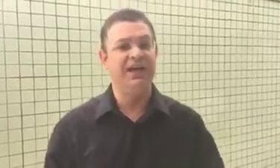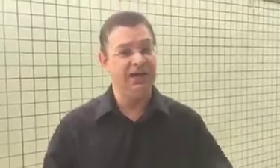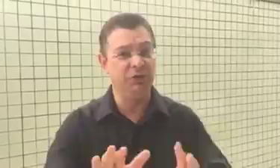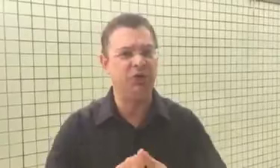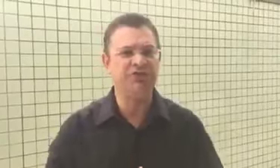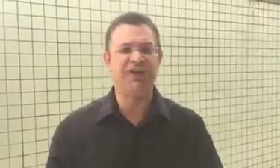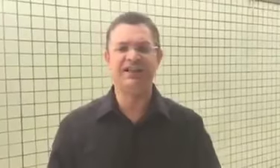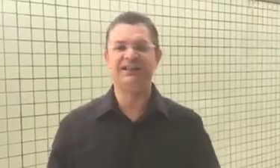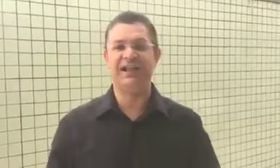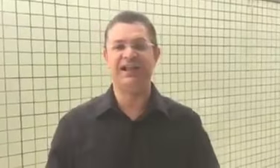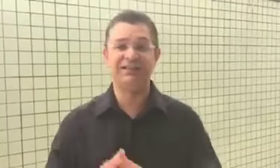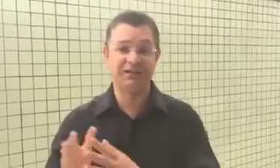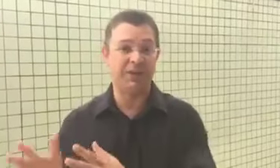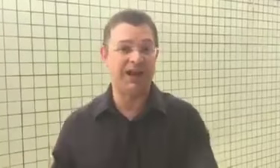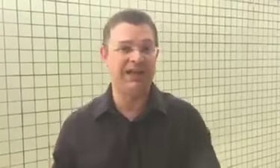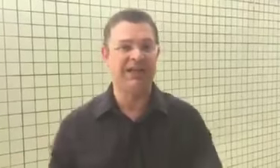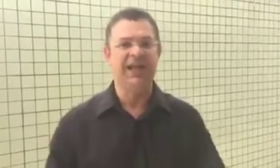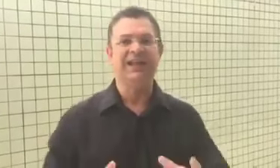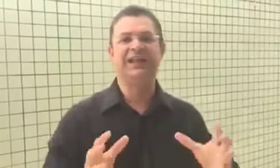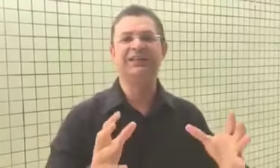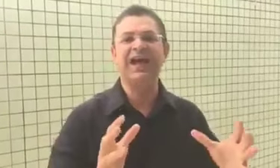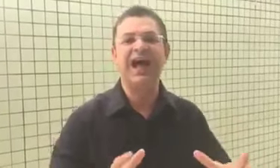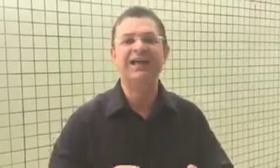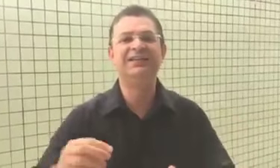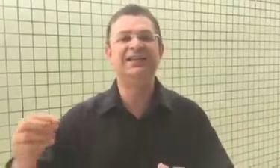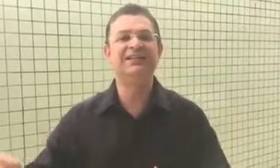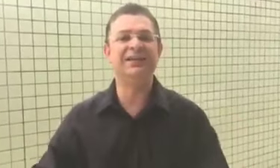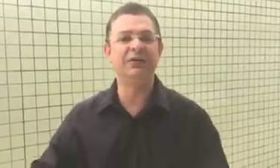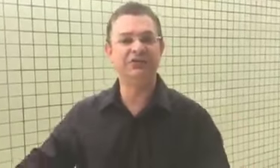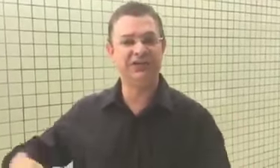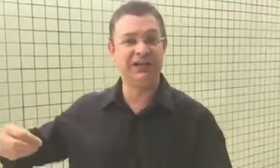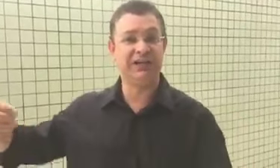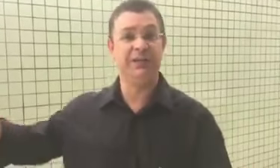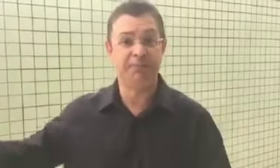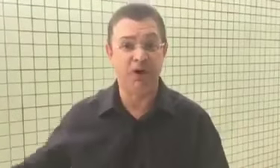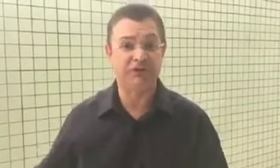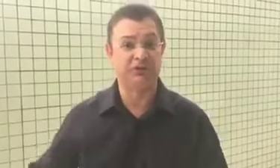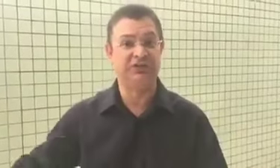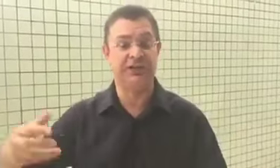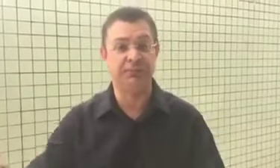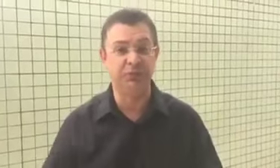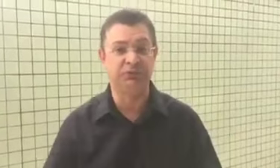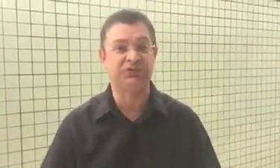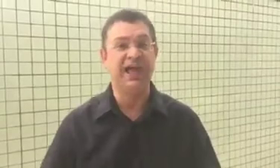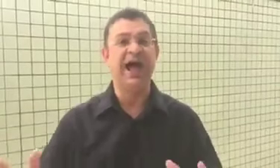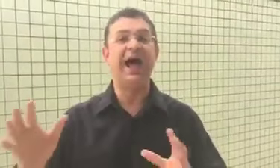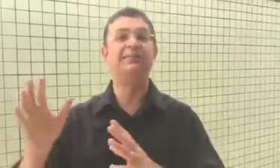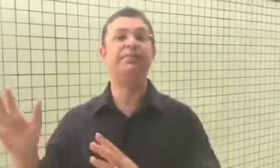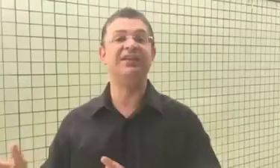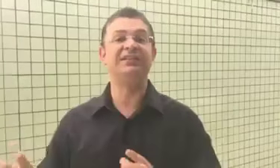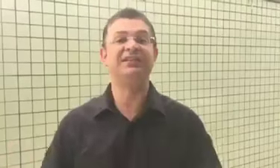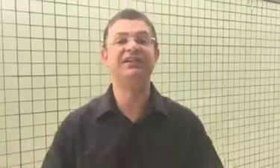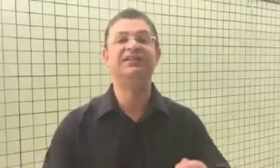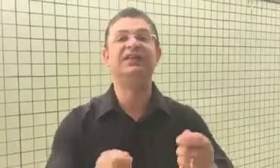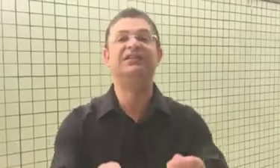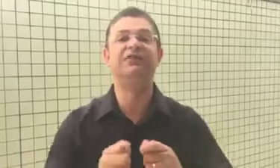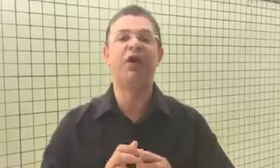e nunca ouviu falar dessa lei. Essa é uma lei que dá isenção de impostos, de tributos, a empresas que incentivam a